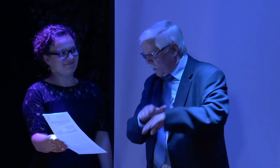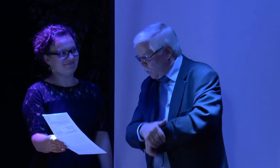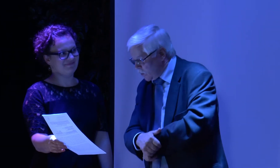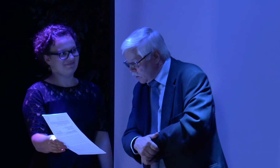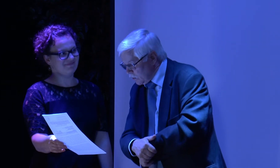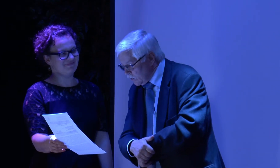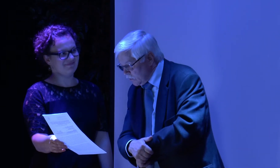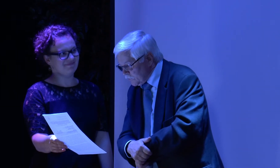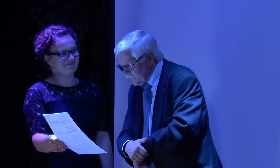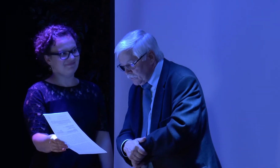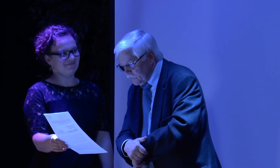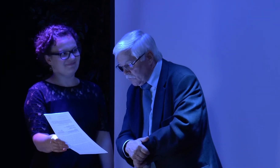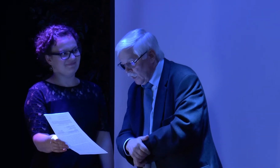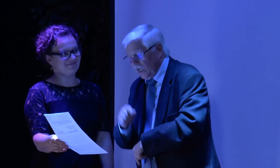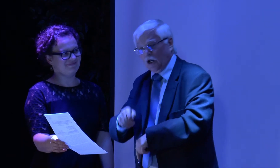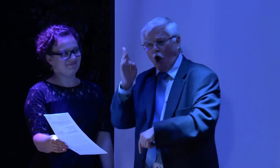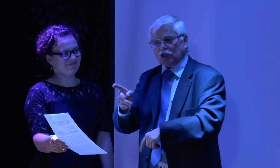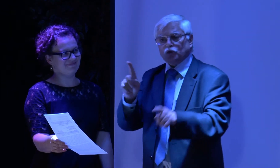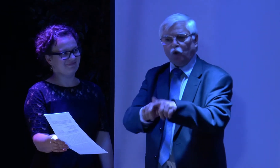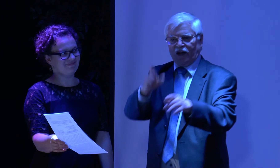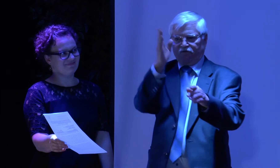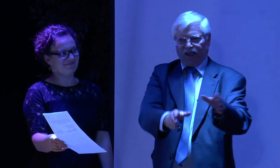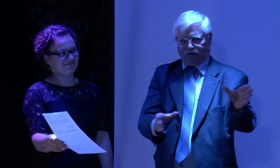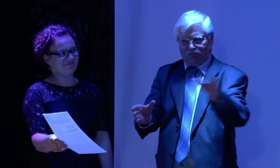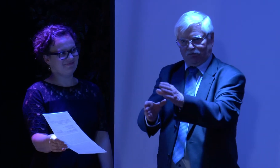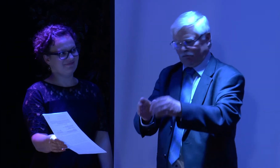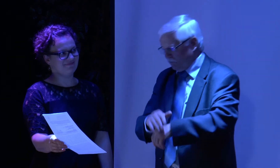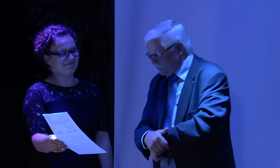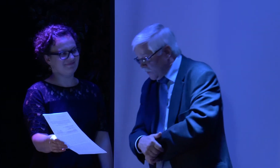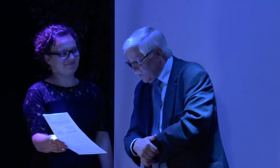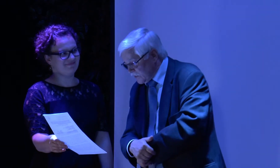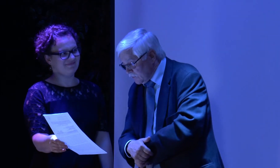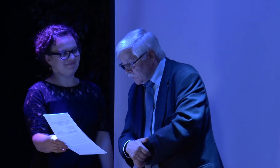und eine interessante Zusammenarbeit in der Gehörlosenbewegung in Ost und West.